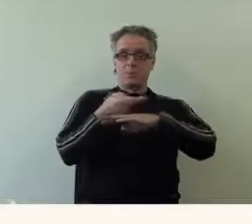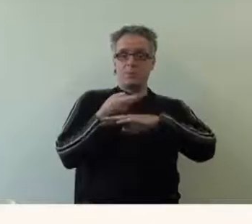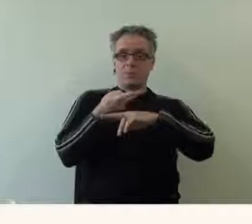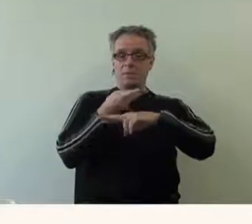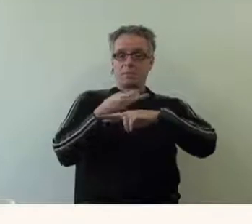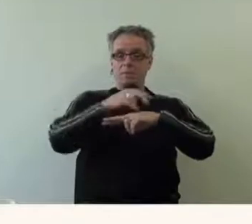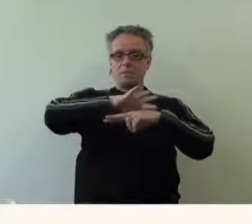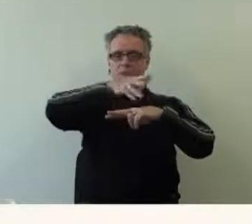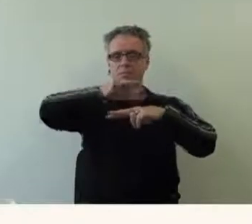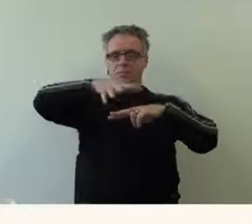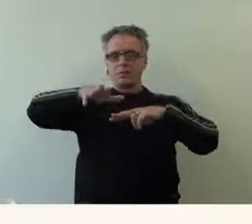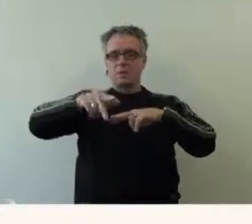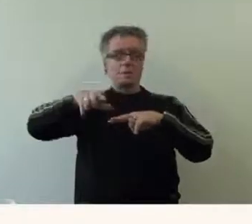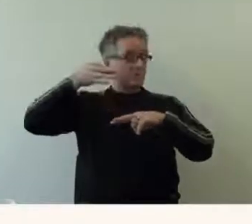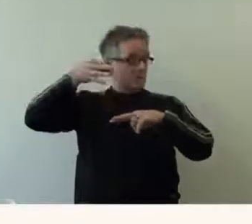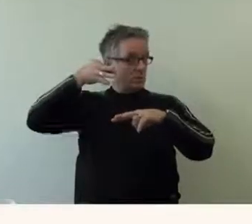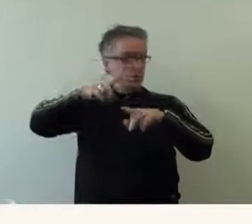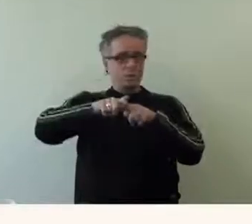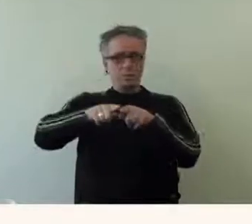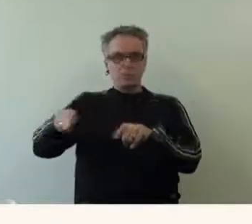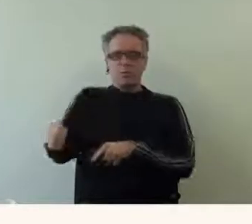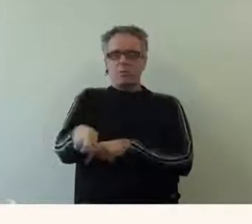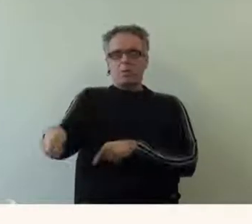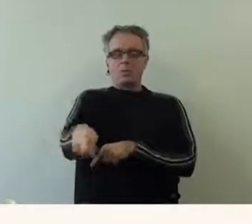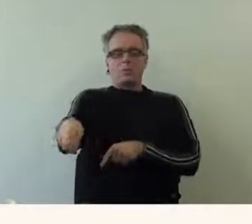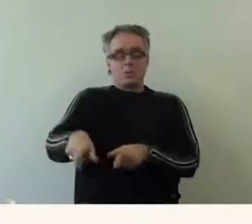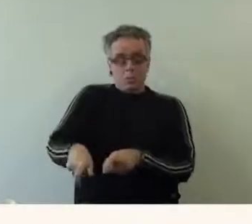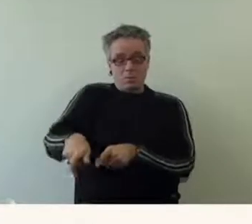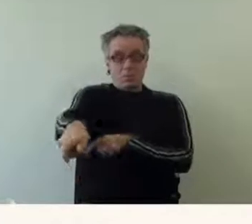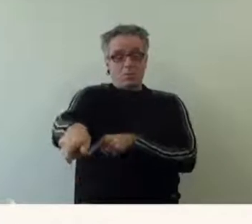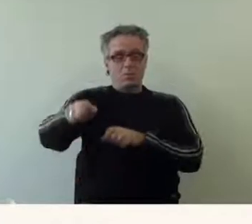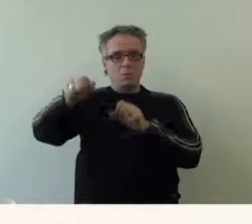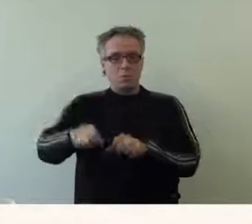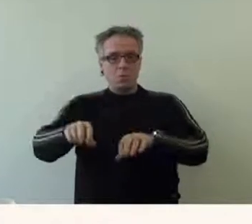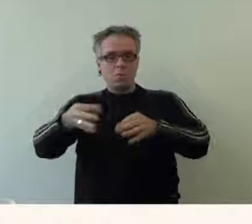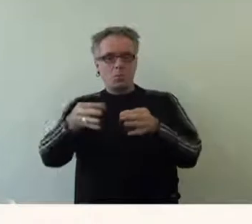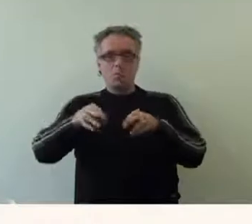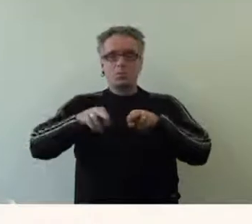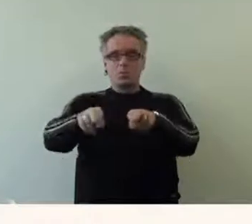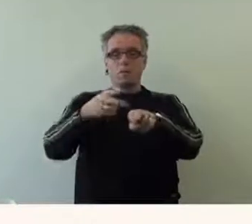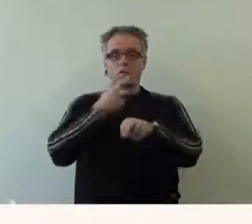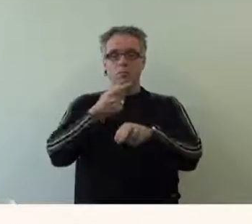Une maquette, tactile et sonore, et des bandes de guidage permettent de s'orienter dans le bâtiment.